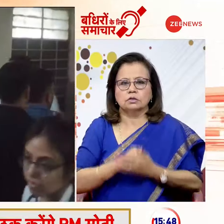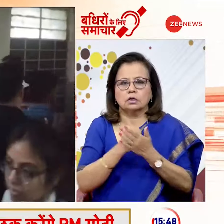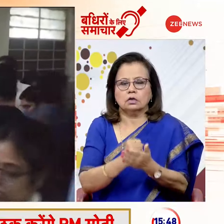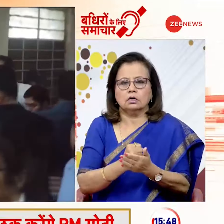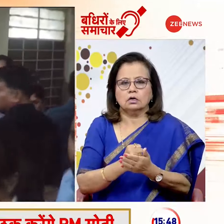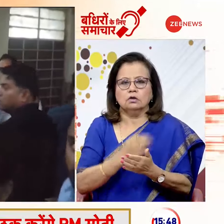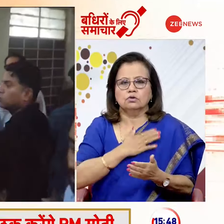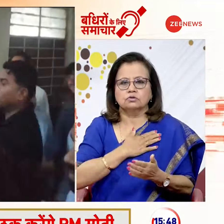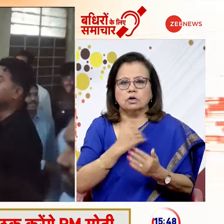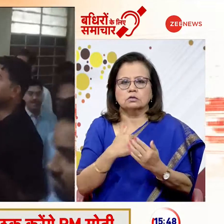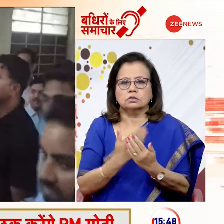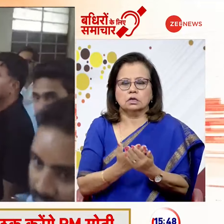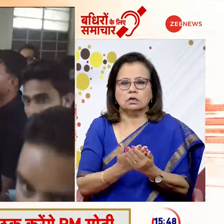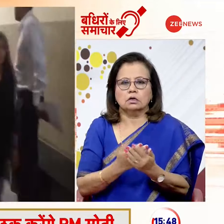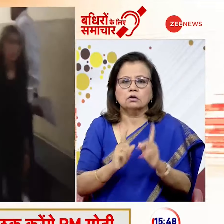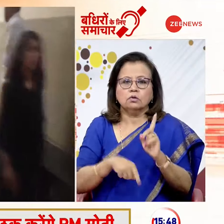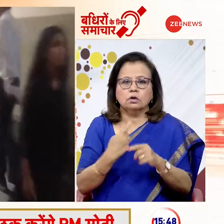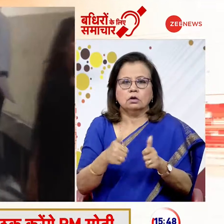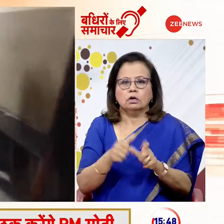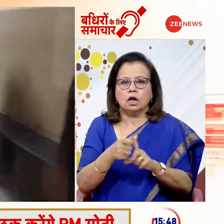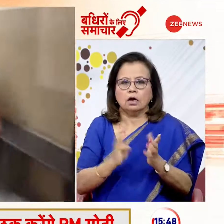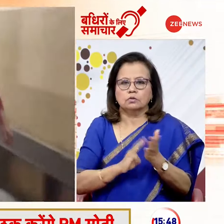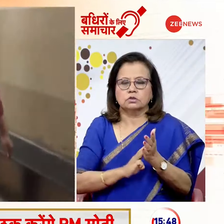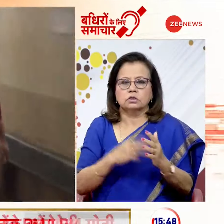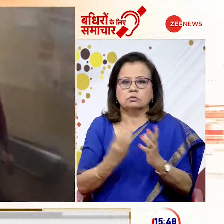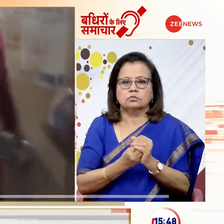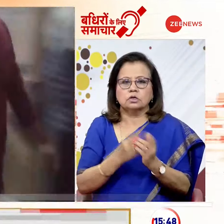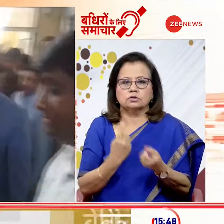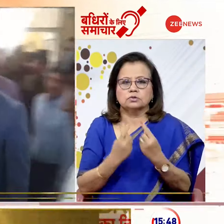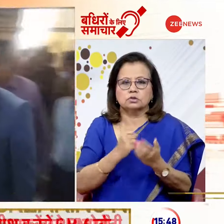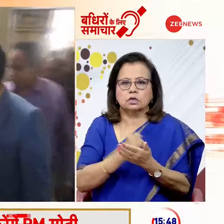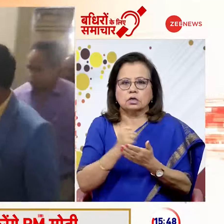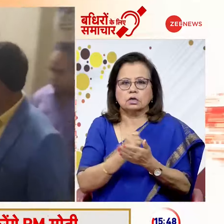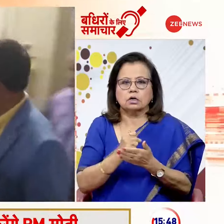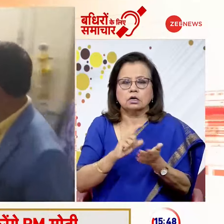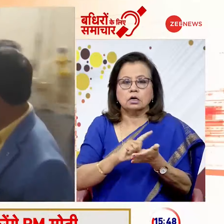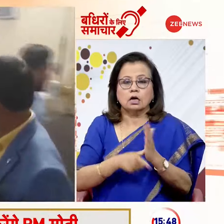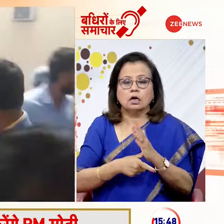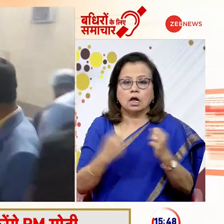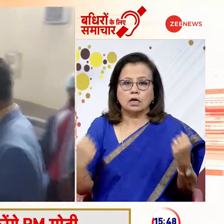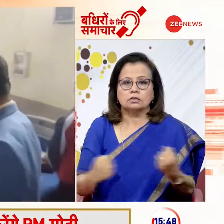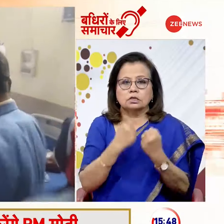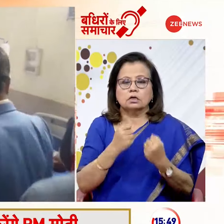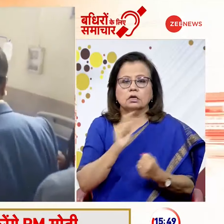का आश्ष्वासन दिया वहीं प्रशासन की टीम जाच में जुट गई है कि आखिर हाथसा कैसे हुआ